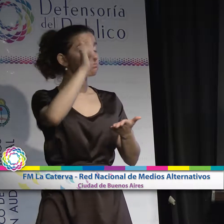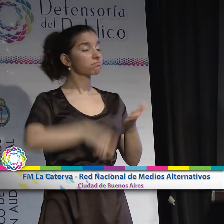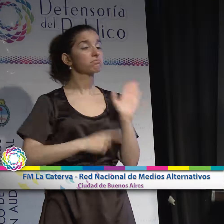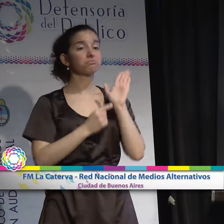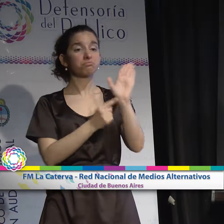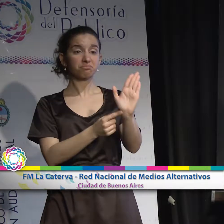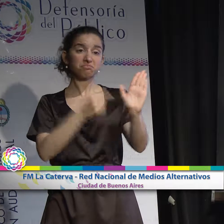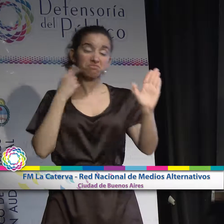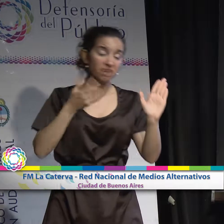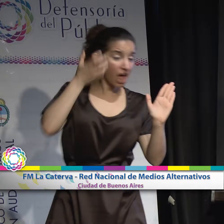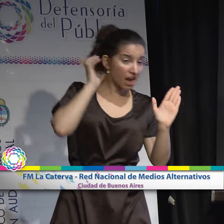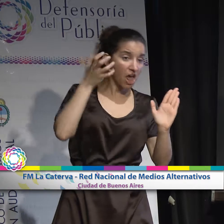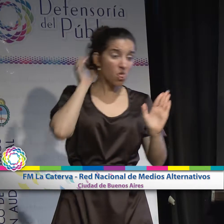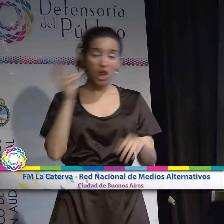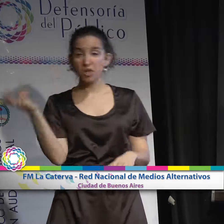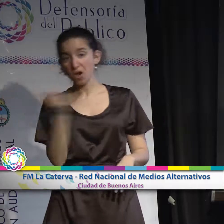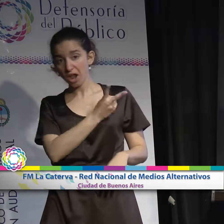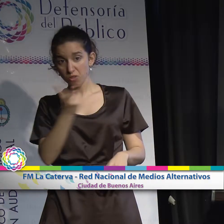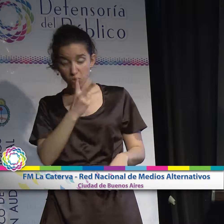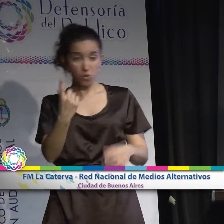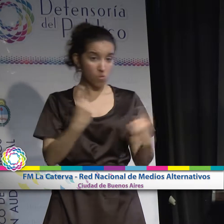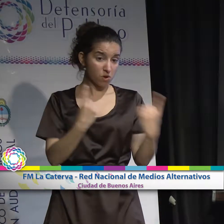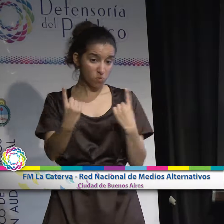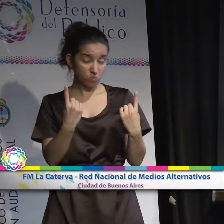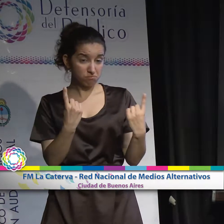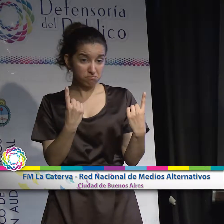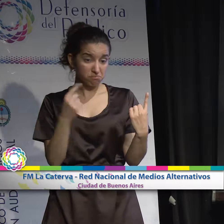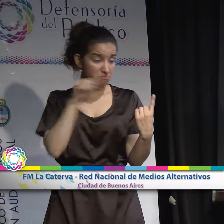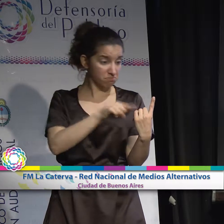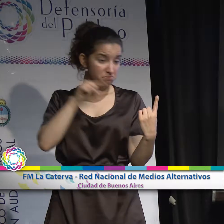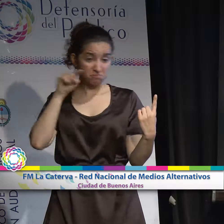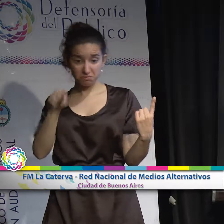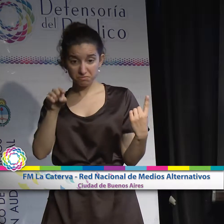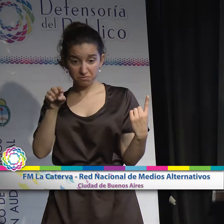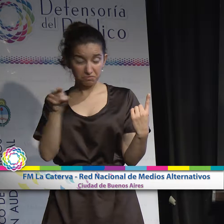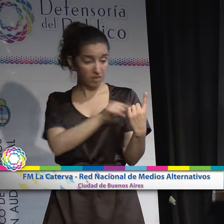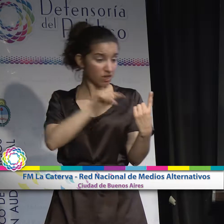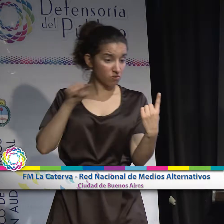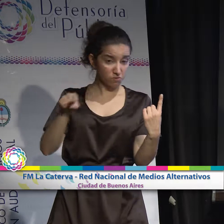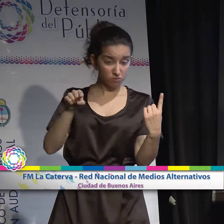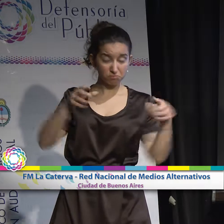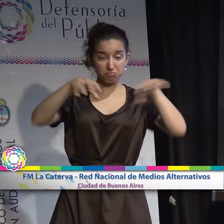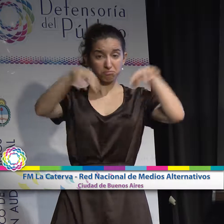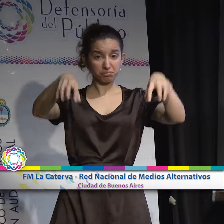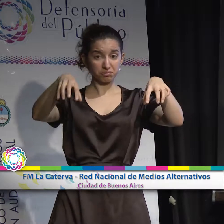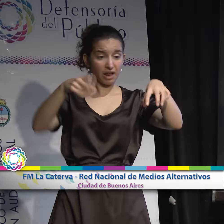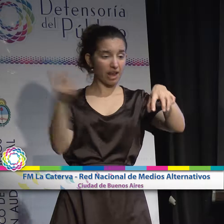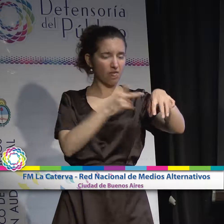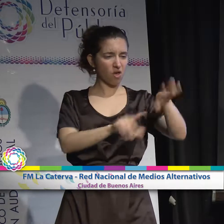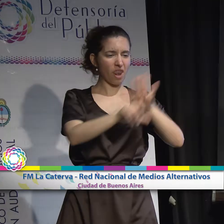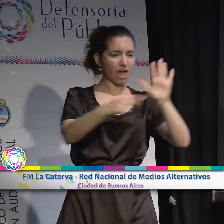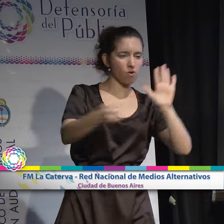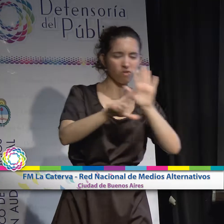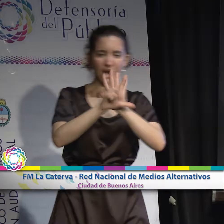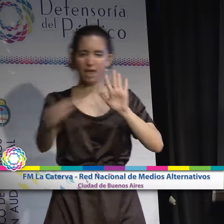que como las dos radios interferida, o sea nosotros y nosotras, e interferente FM URBE, somos ilegales,